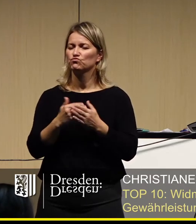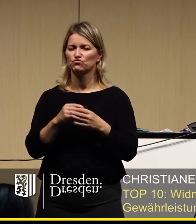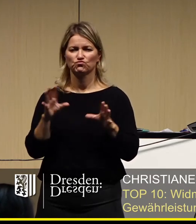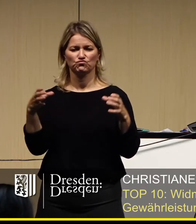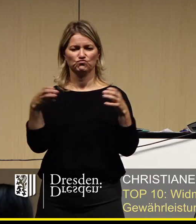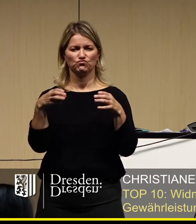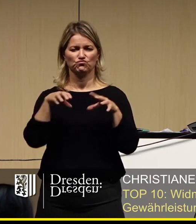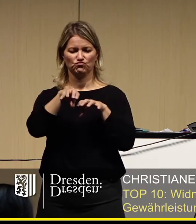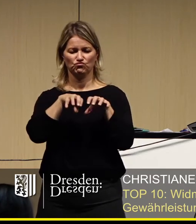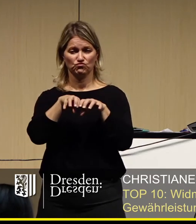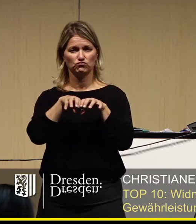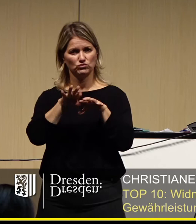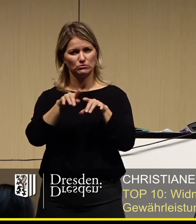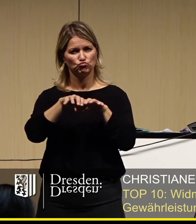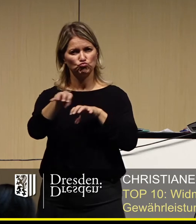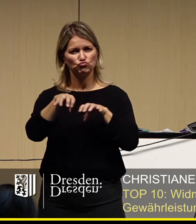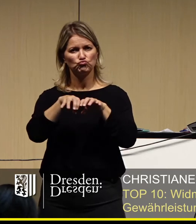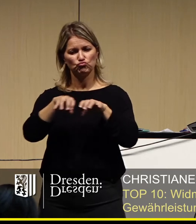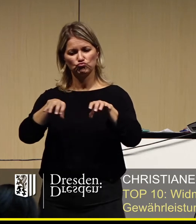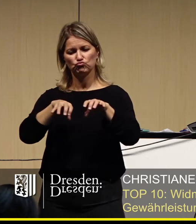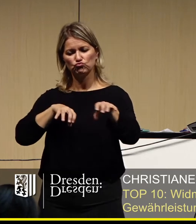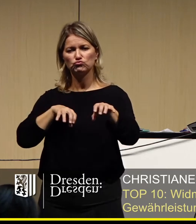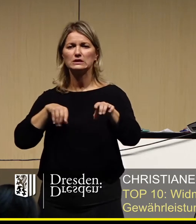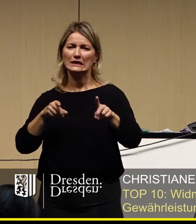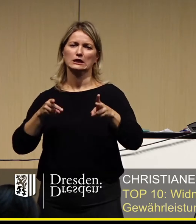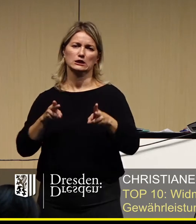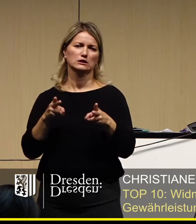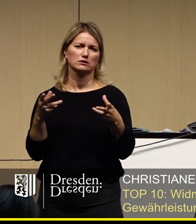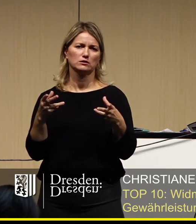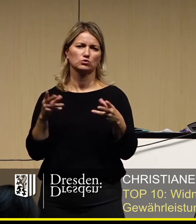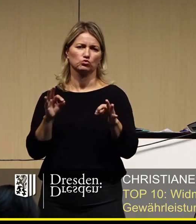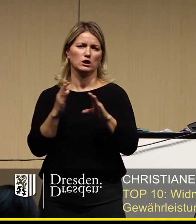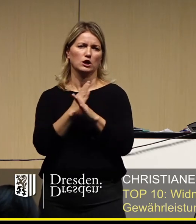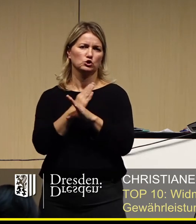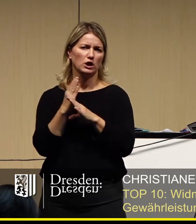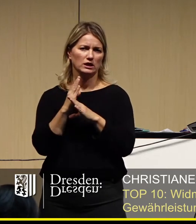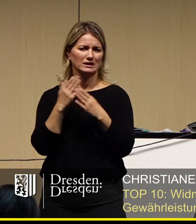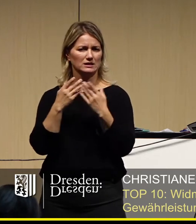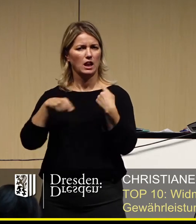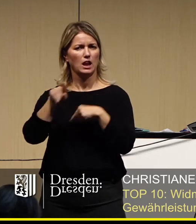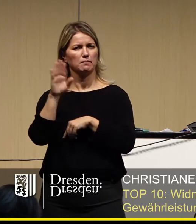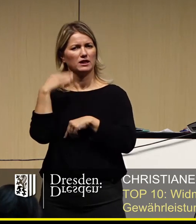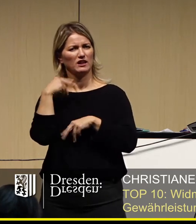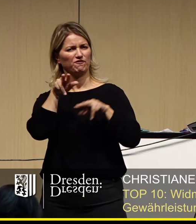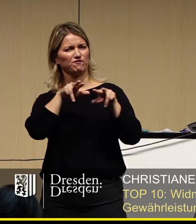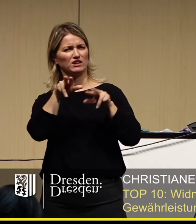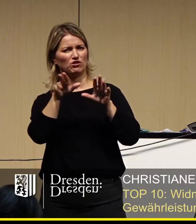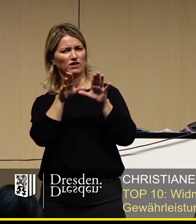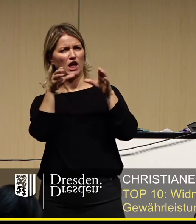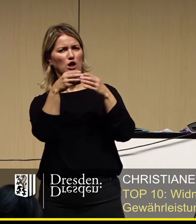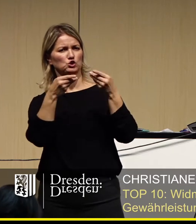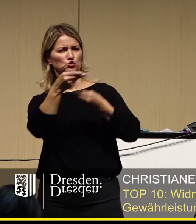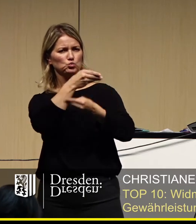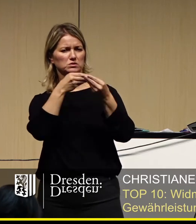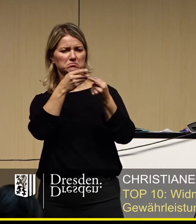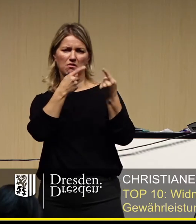jetzt vorgeschlagen wird, auch genau der richtige Weg. Und deshalb haben wir ja auch im Wirtschaftsausschuss mit allen Stimmen